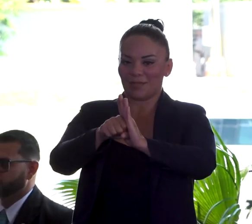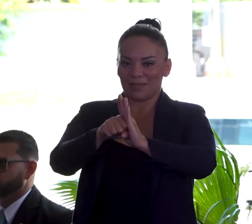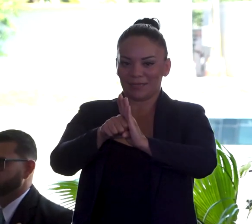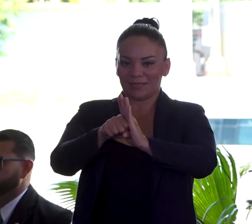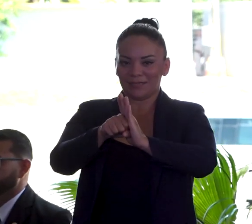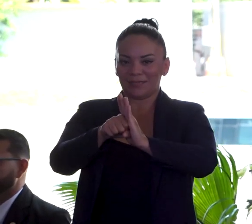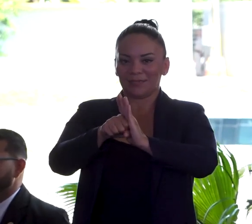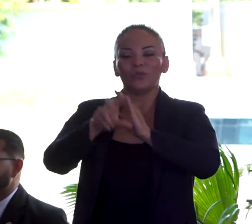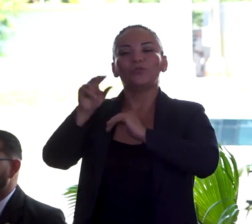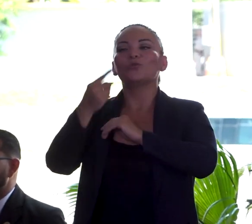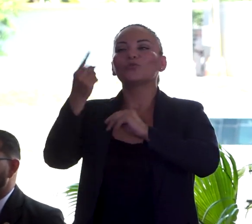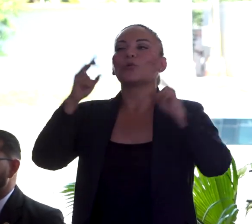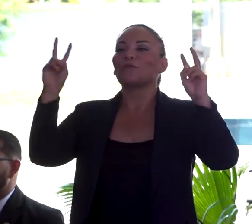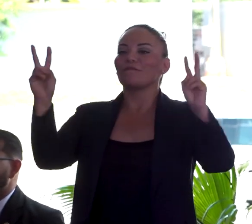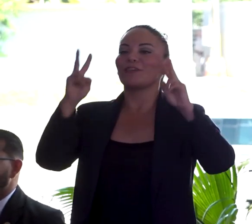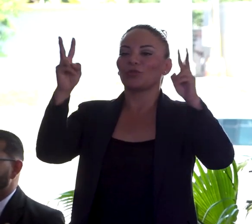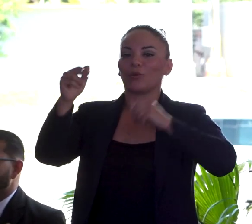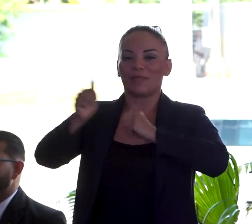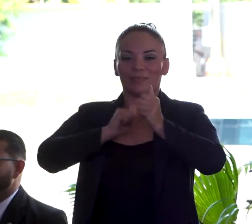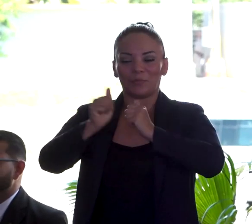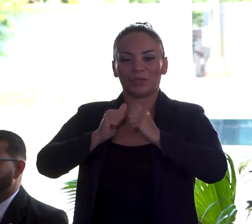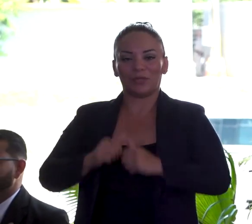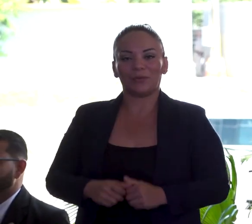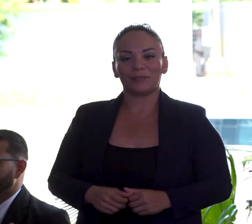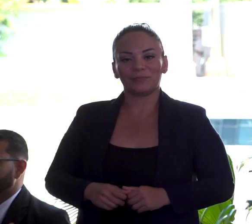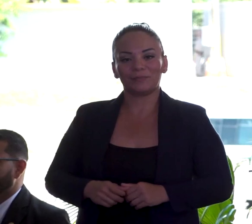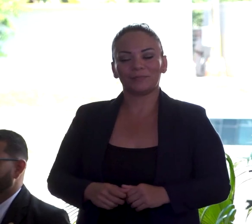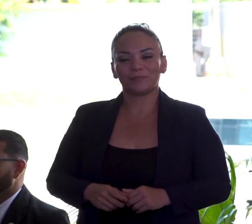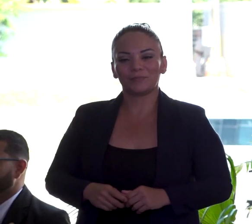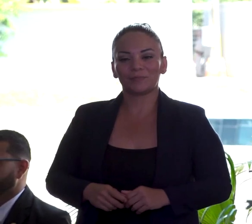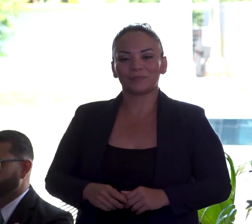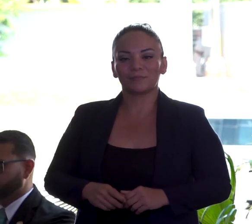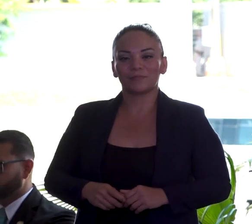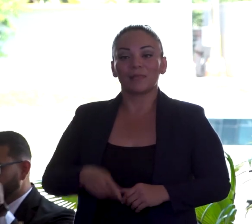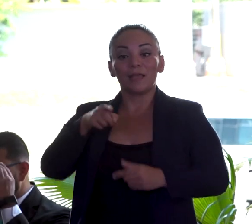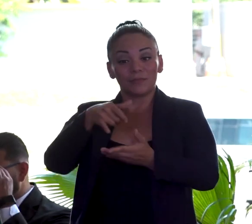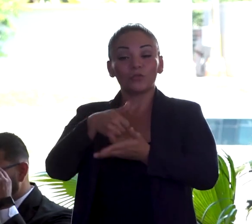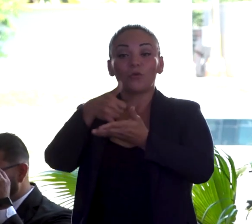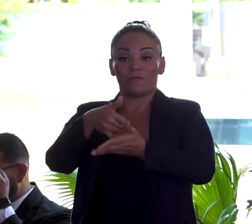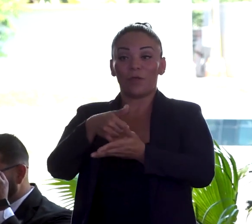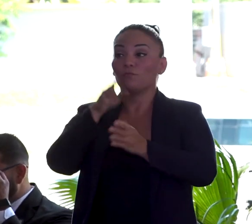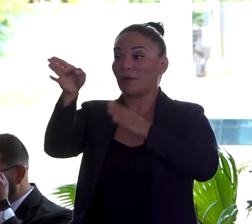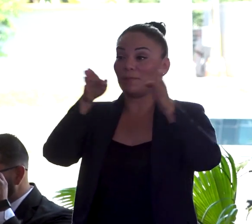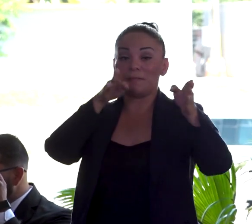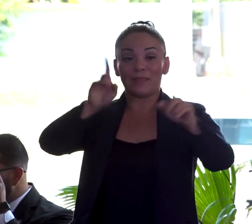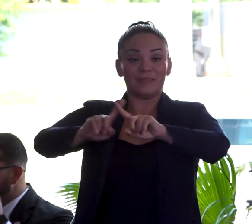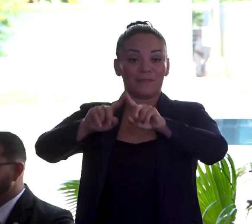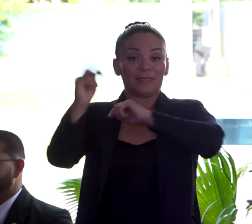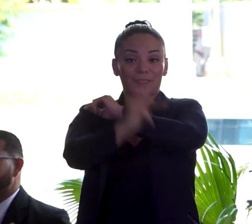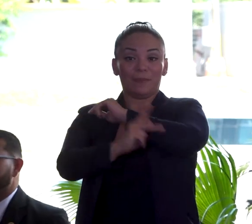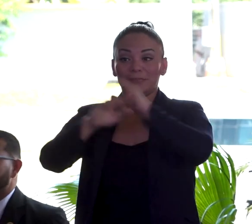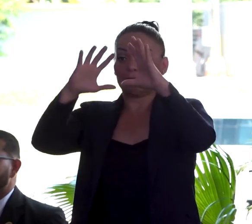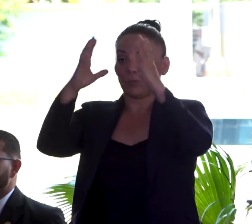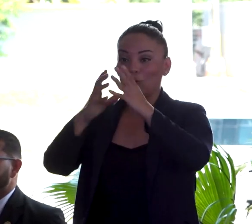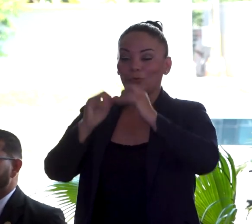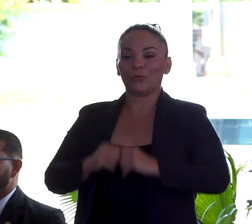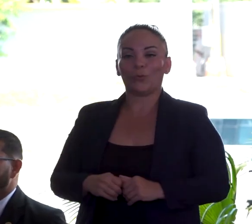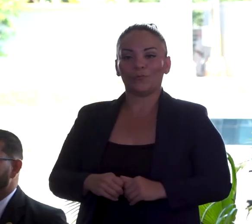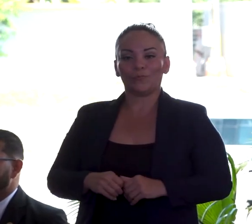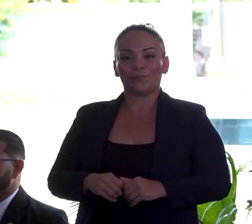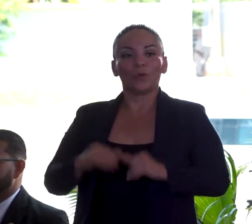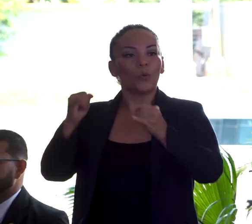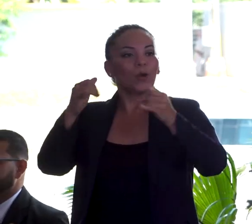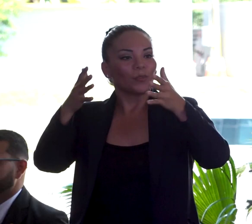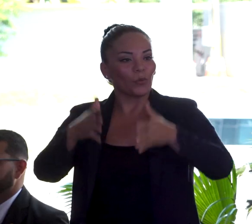allá de una victoria deportiva. Este trofeo visita los países seleccionados,